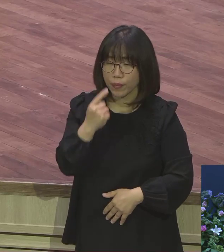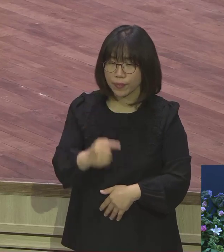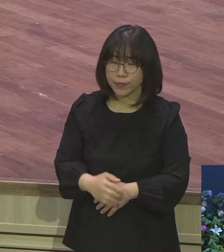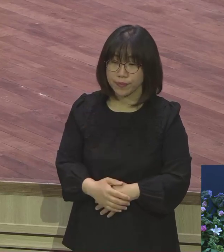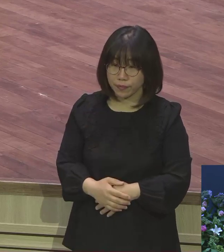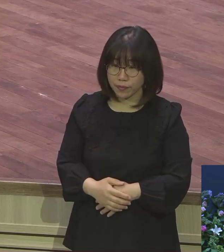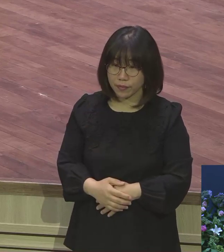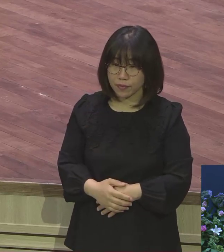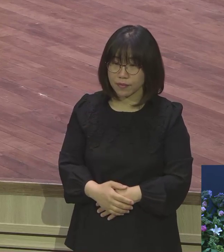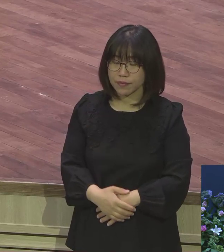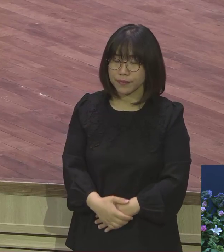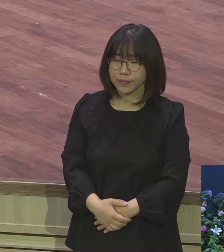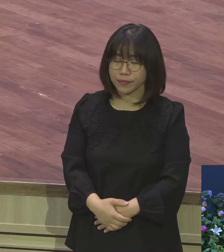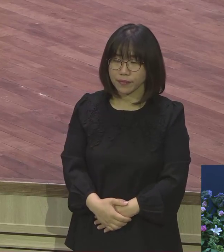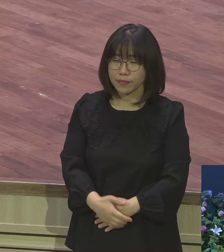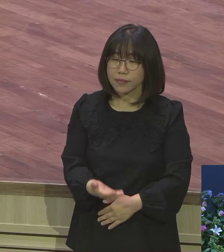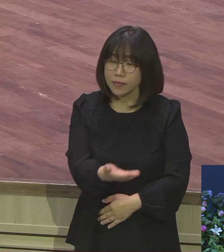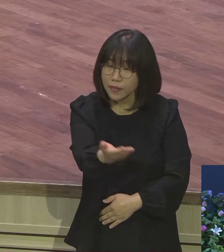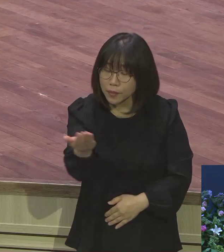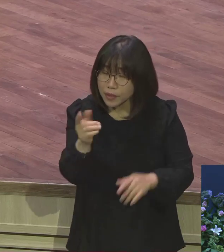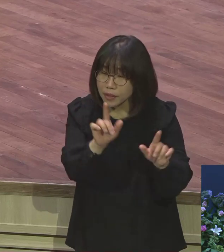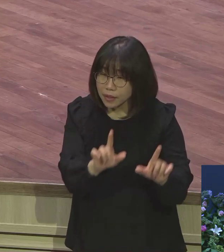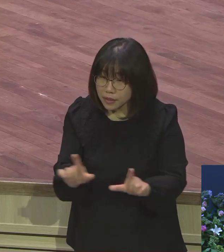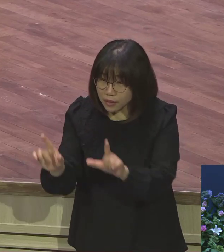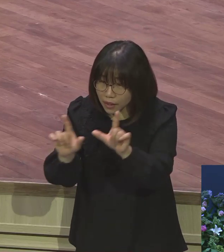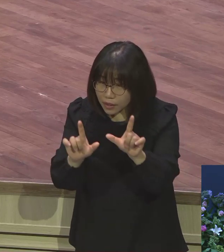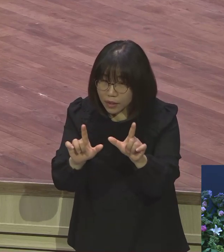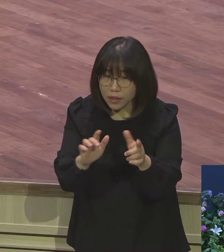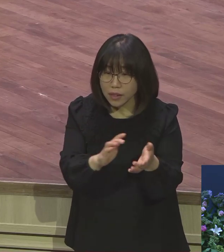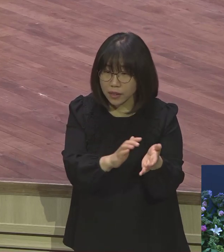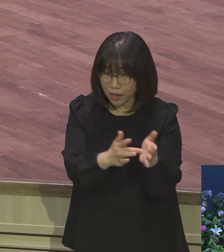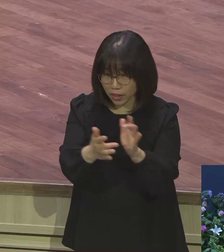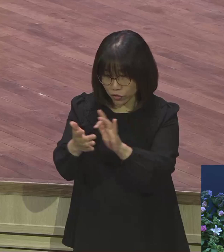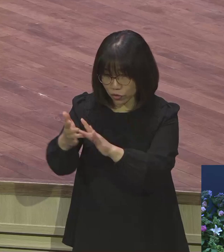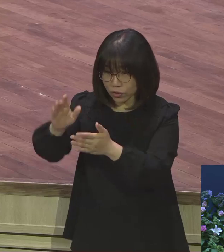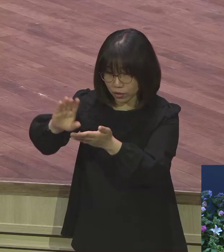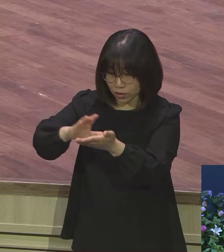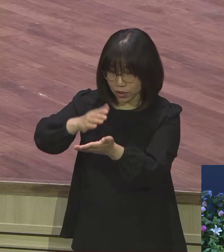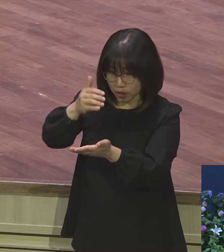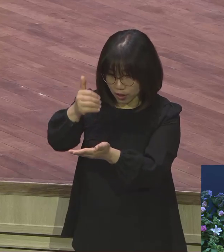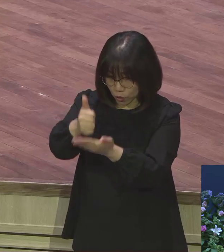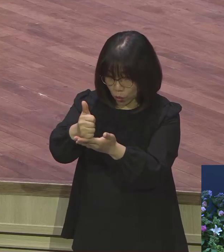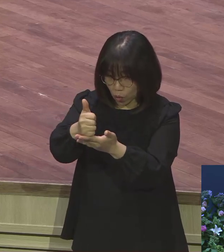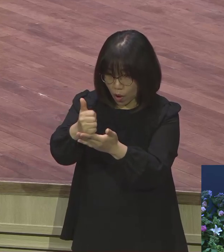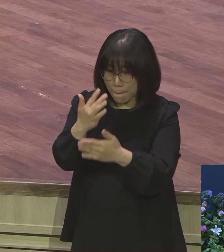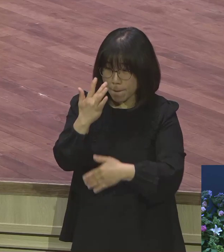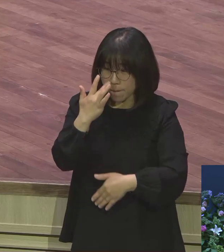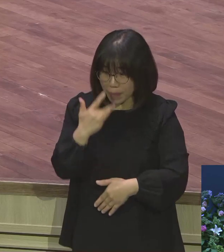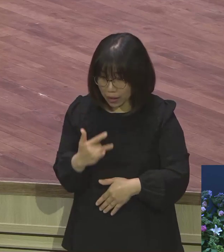우리 삶은요 예수 그리스도가 빠져서는 성립이 되지 않습니다.